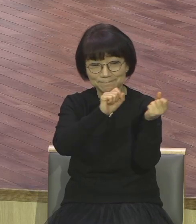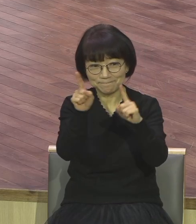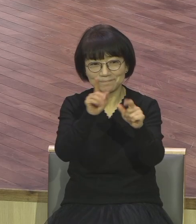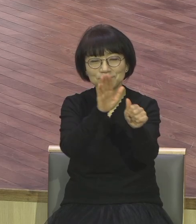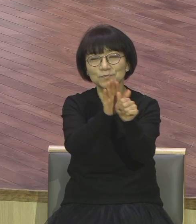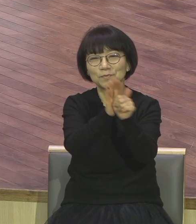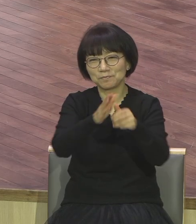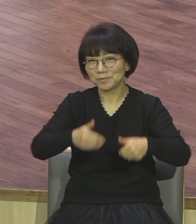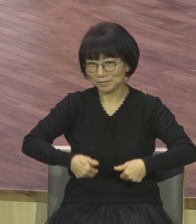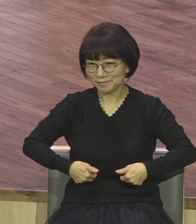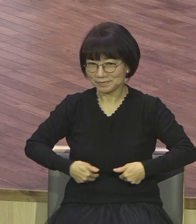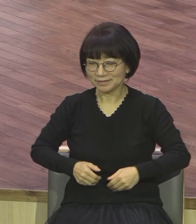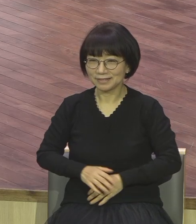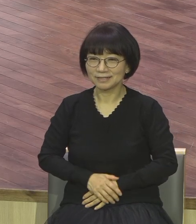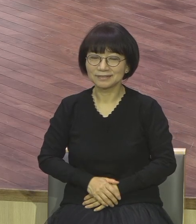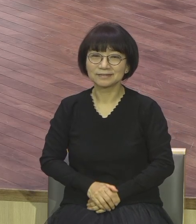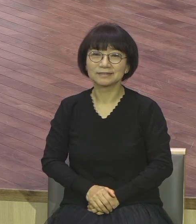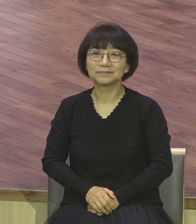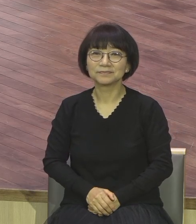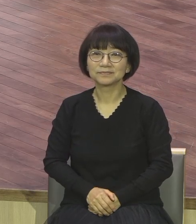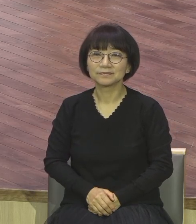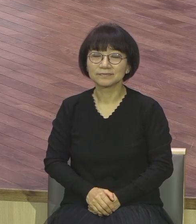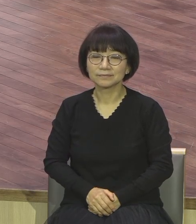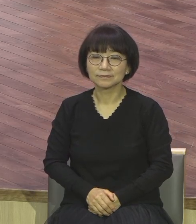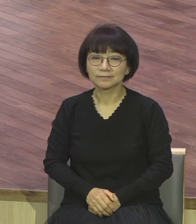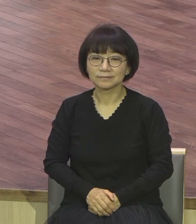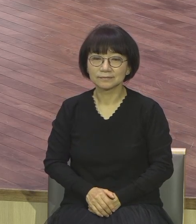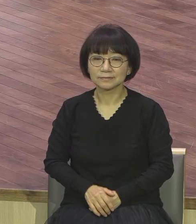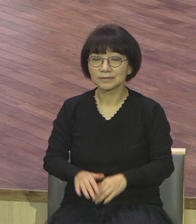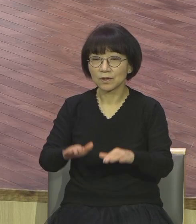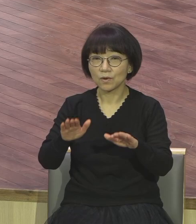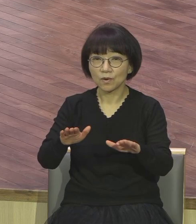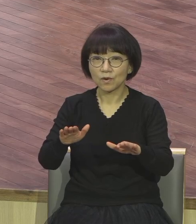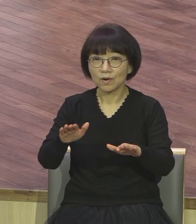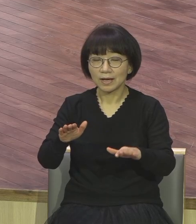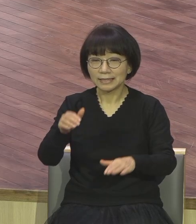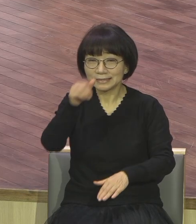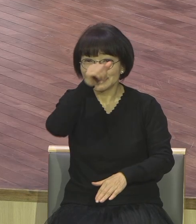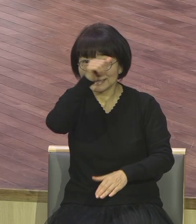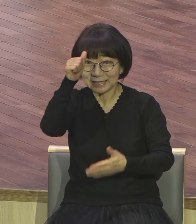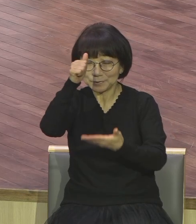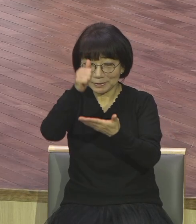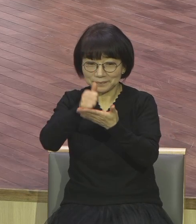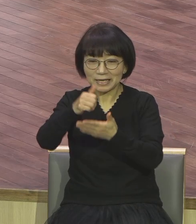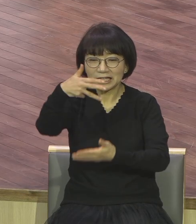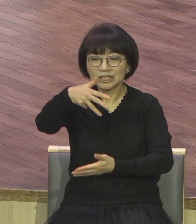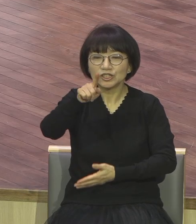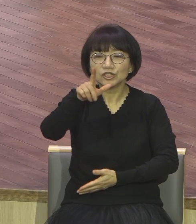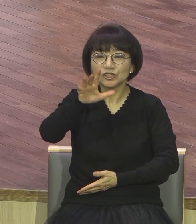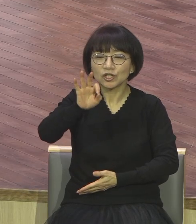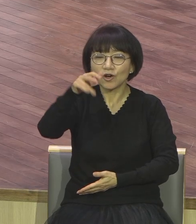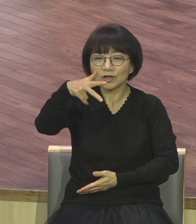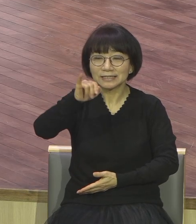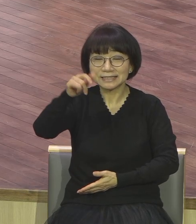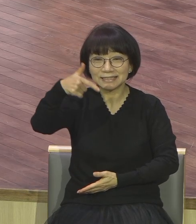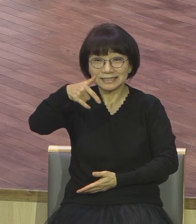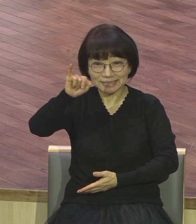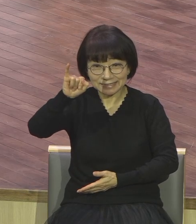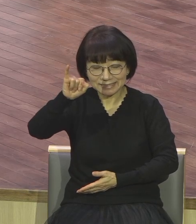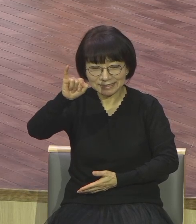장노림들 시스템이 이번 청진 청진 시스템이 참 잘 된 것 같아요 다들 힘주고 살려주고 하나 되고 원리스 되는